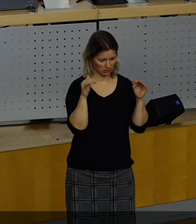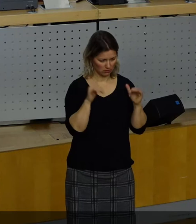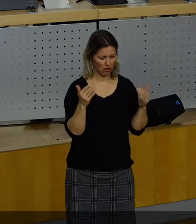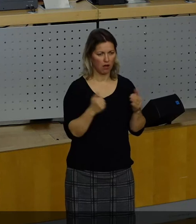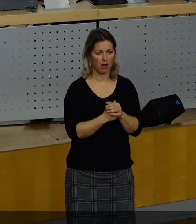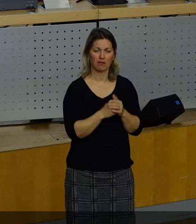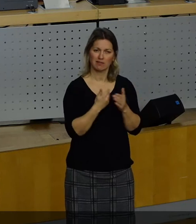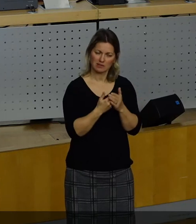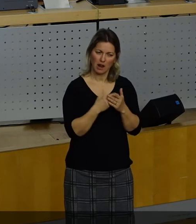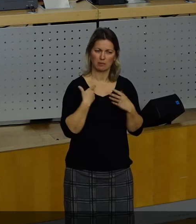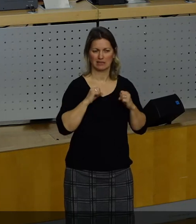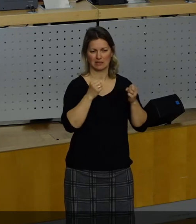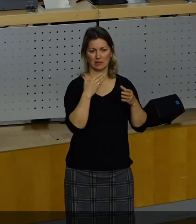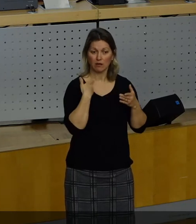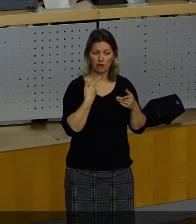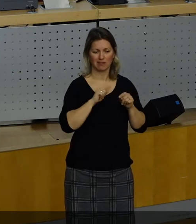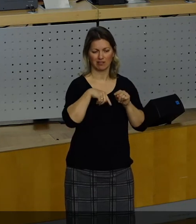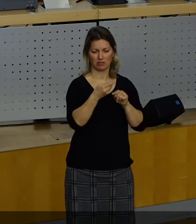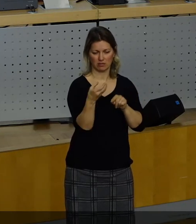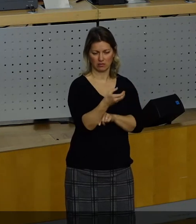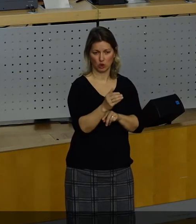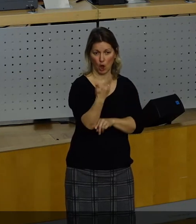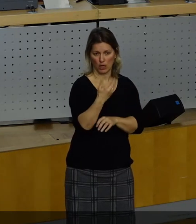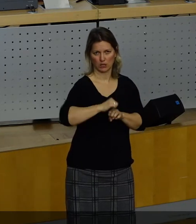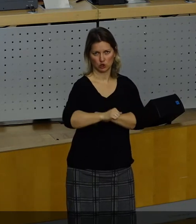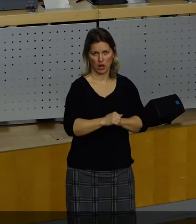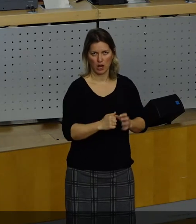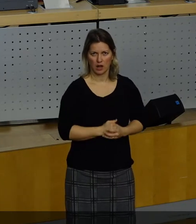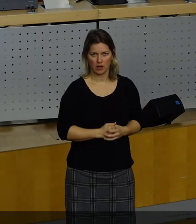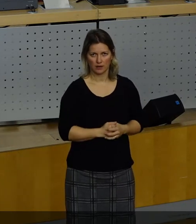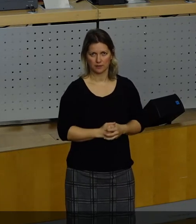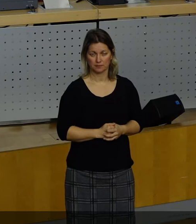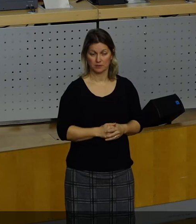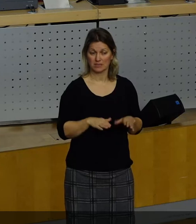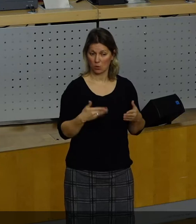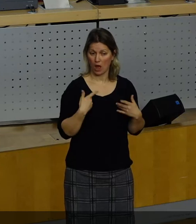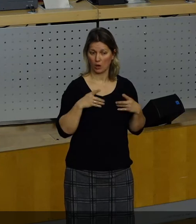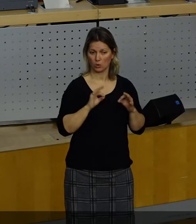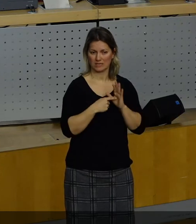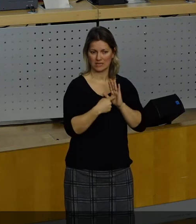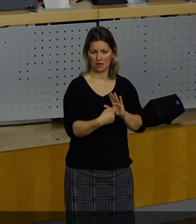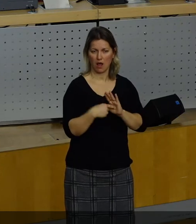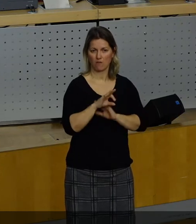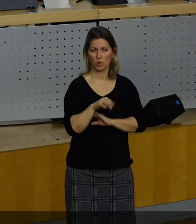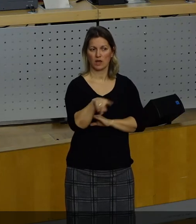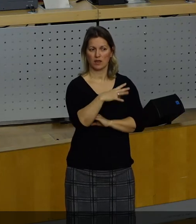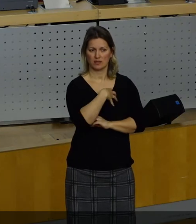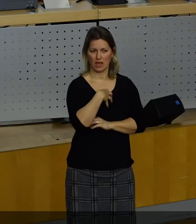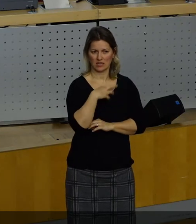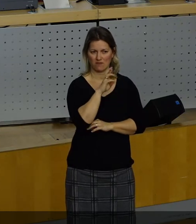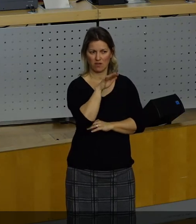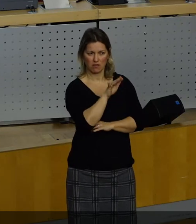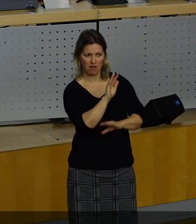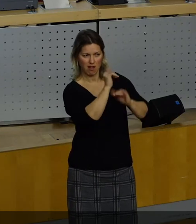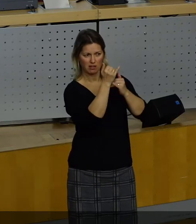dafür, dass eine Nachbesetzung zügig erfolgen kann. Das ist auch ein Signal an Dresdner Eltern und Schüler sowie